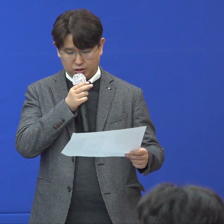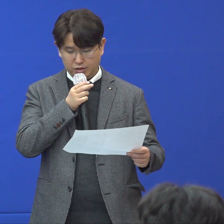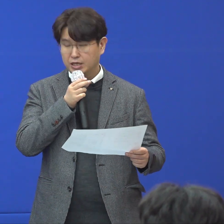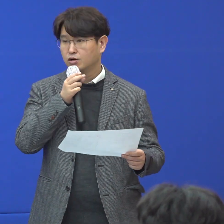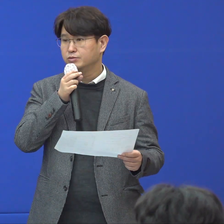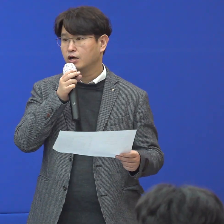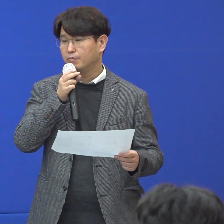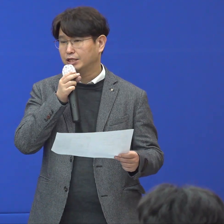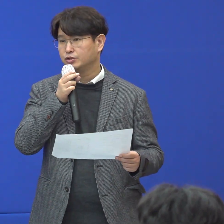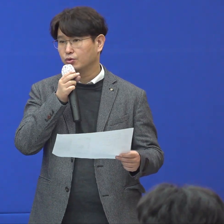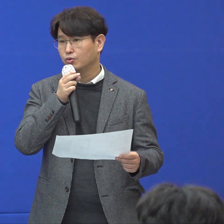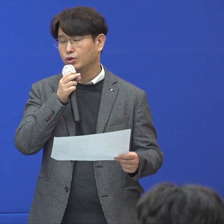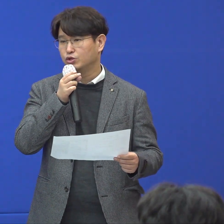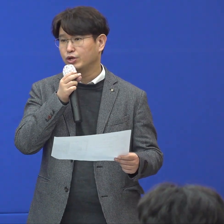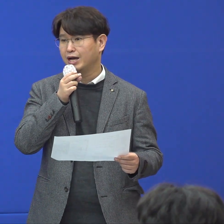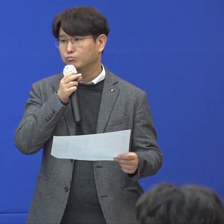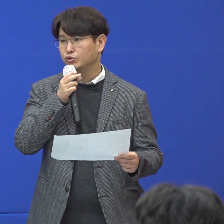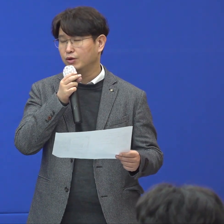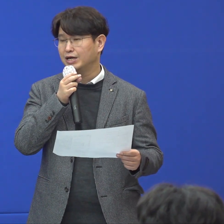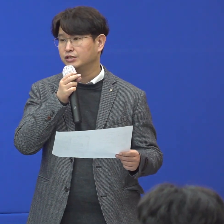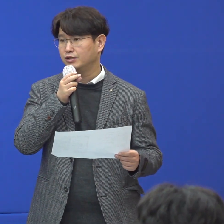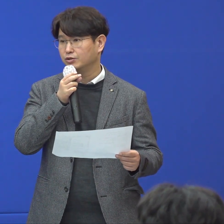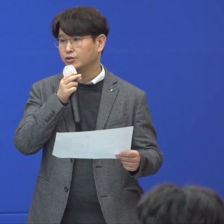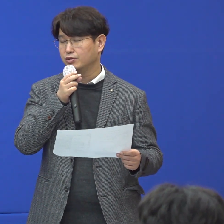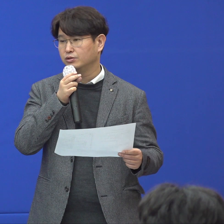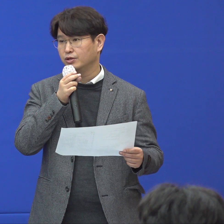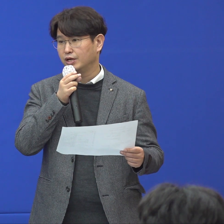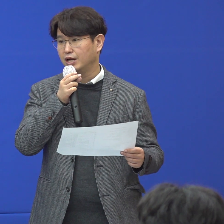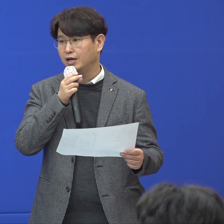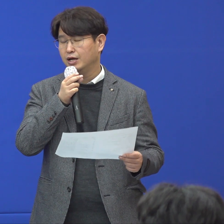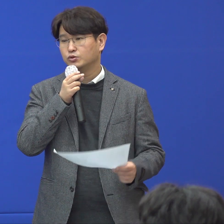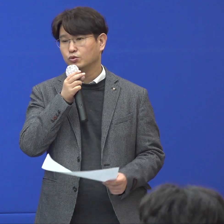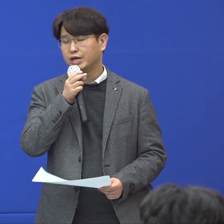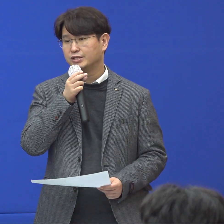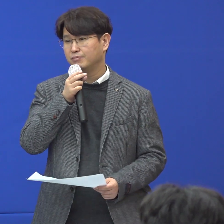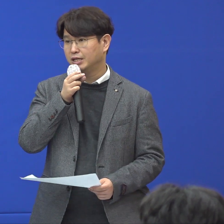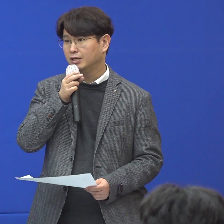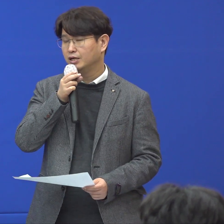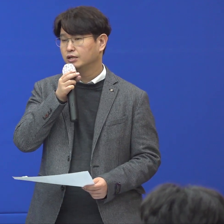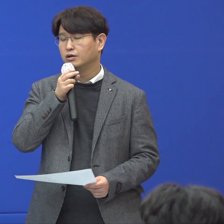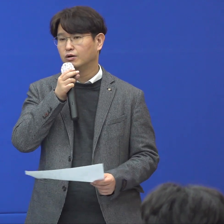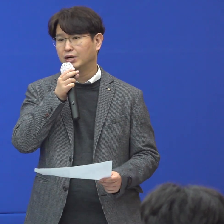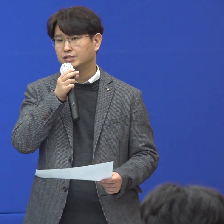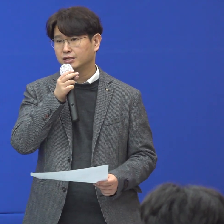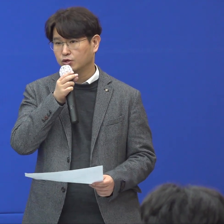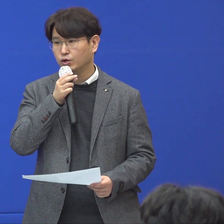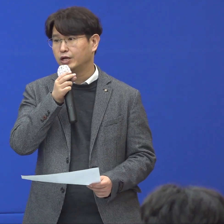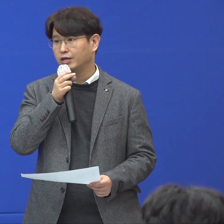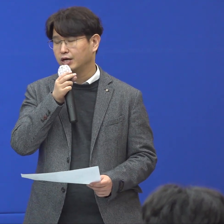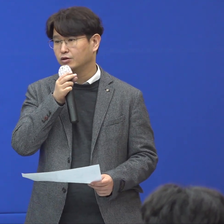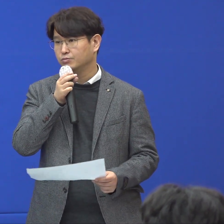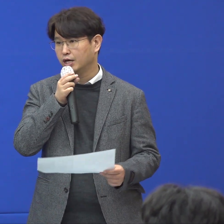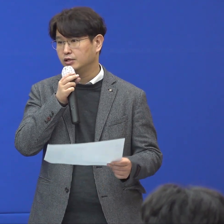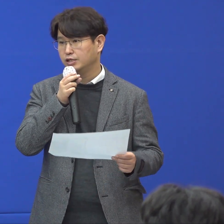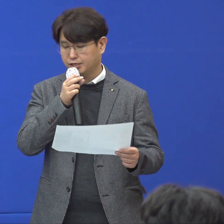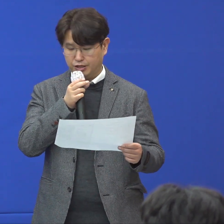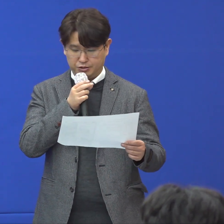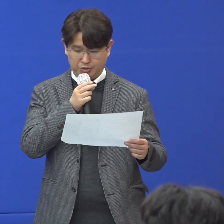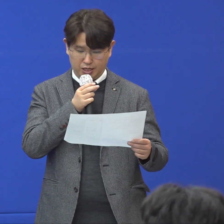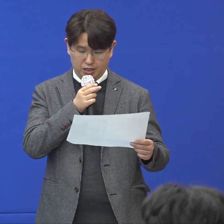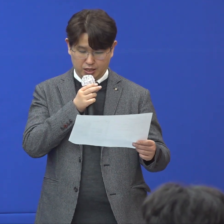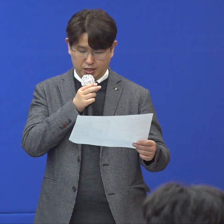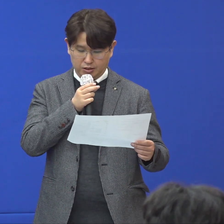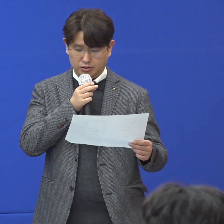이미 검사를 받으셨고 이 중에 한 분이 확진되어서 저희가 종사자 및 환자 전원에 대한 검사를